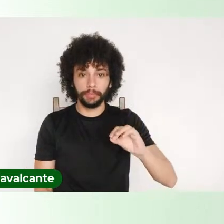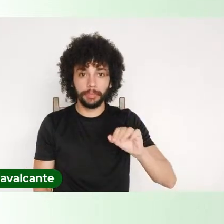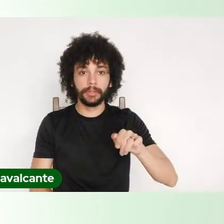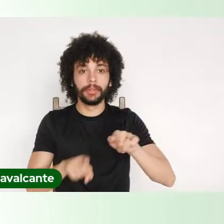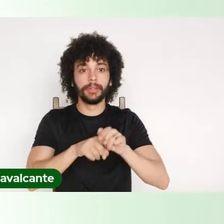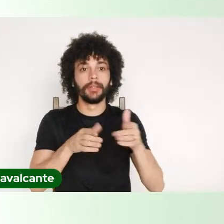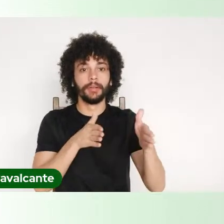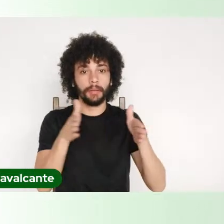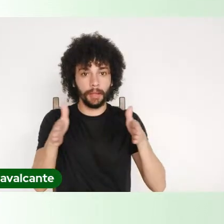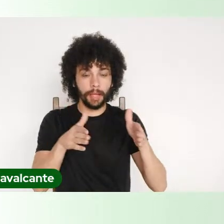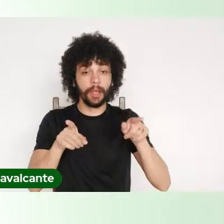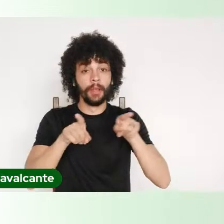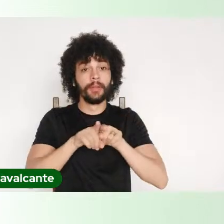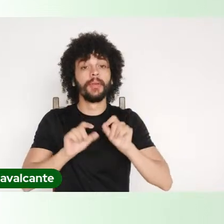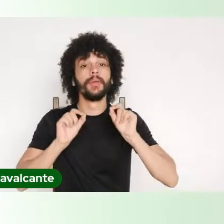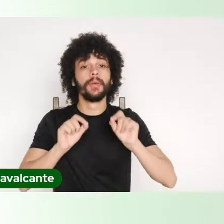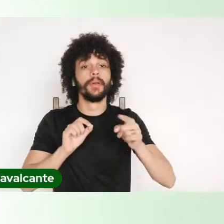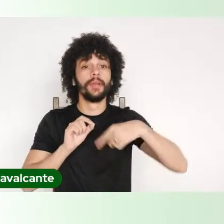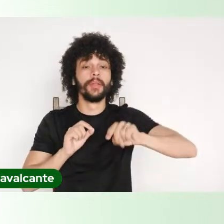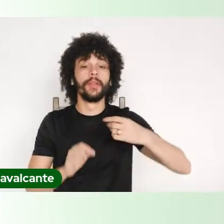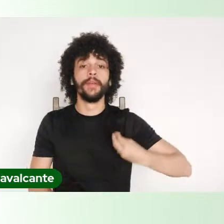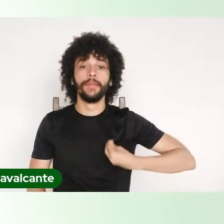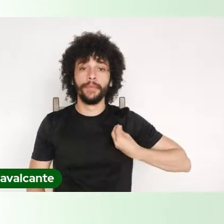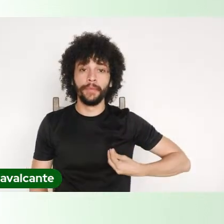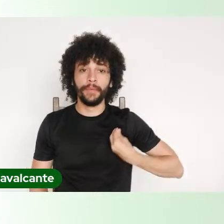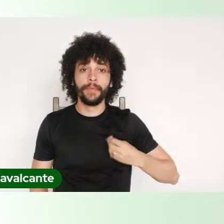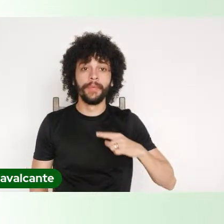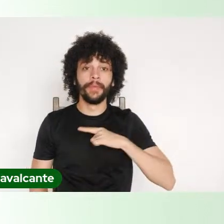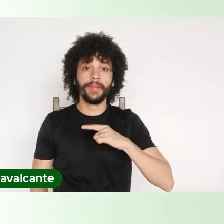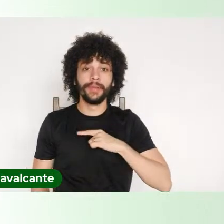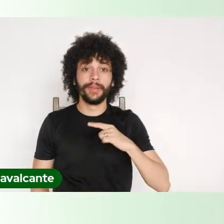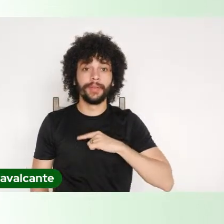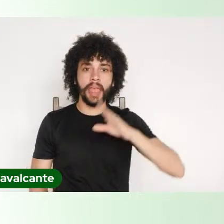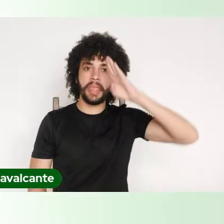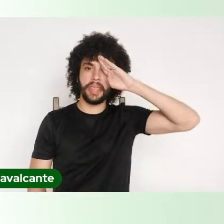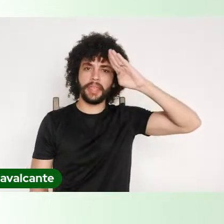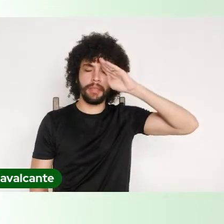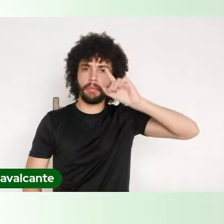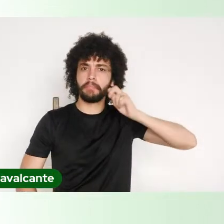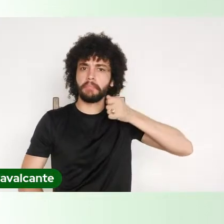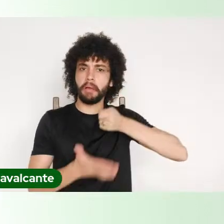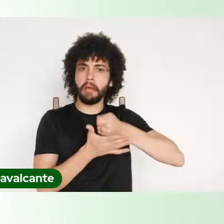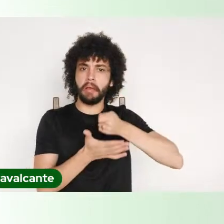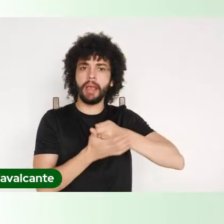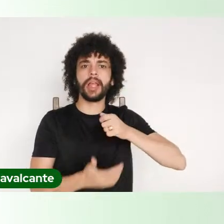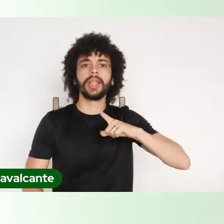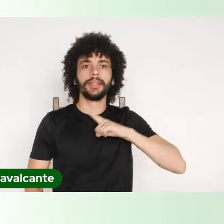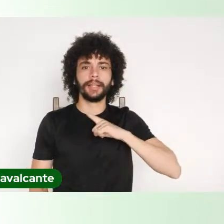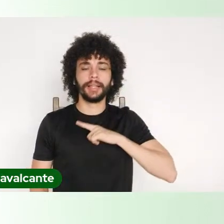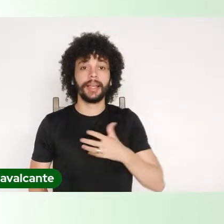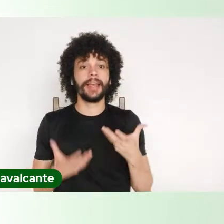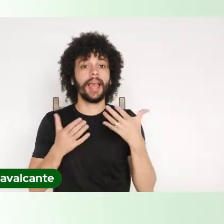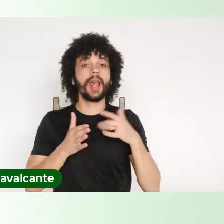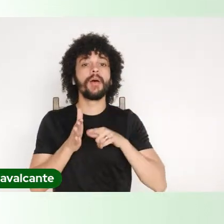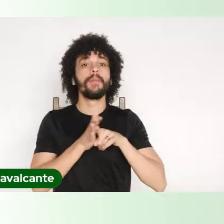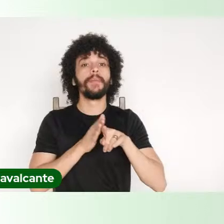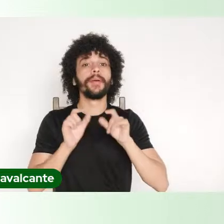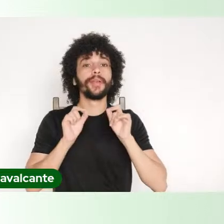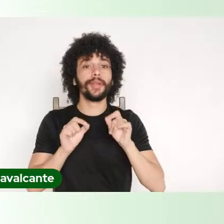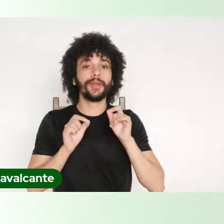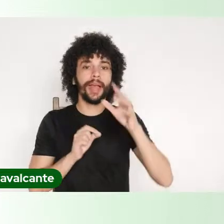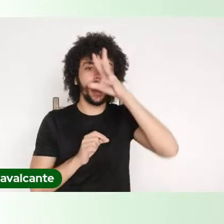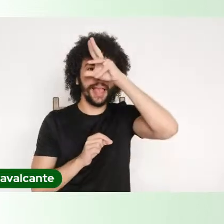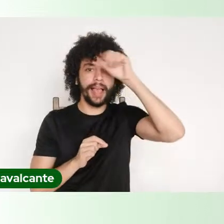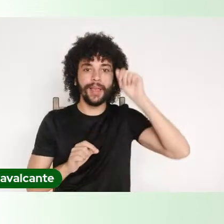Nesse período, ainda vivemos o tempo da ditadura militar no Brasil. Eles queriam uma pesquisa, principalmente para a Amazônia,